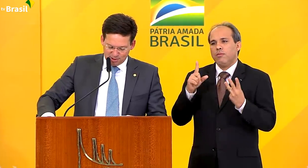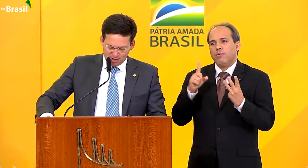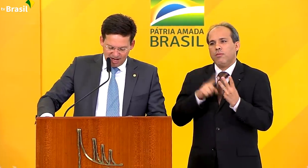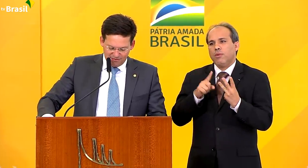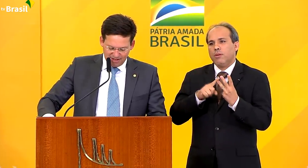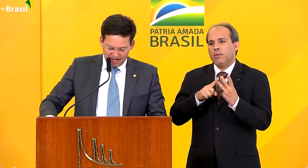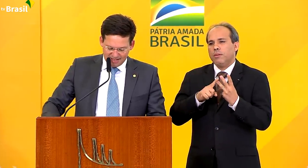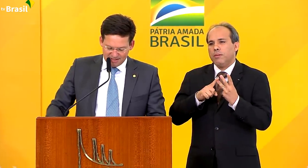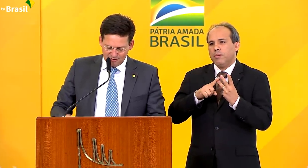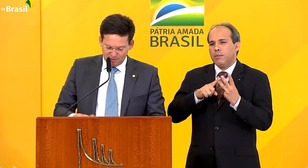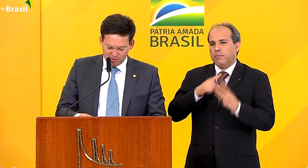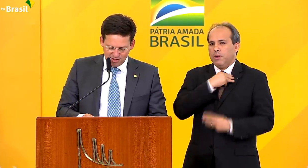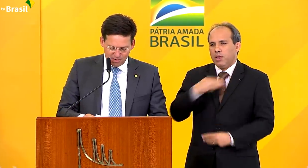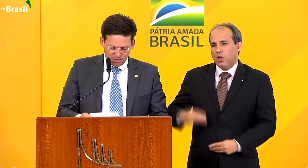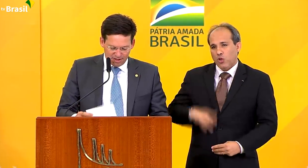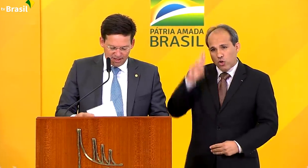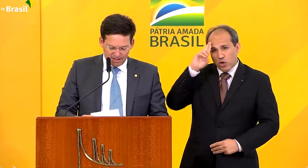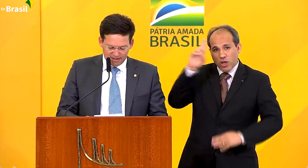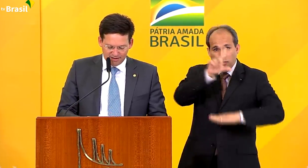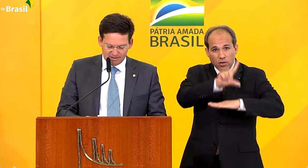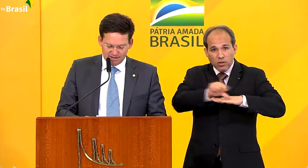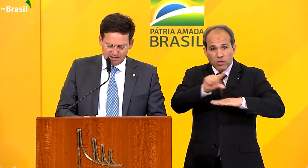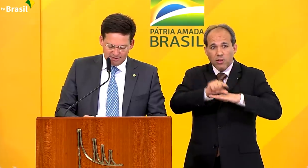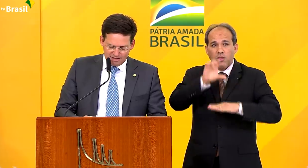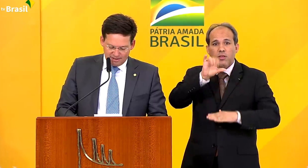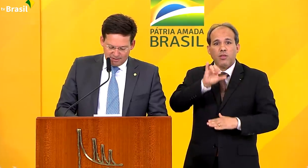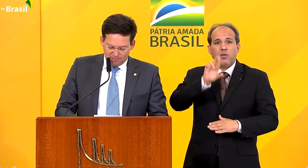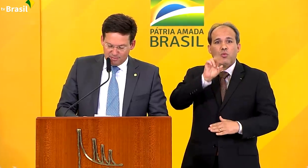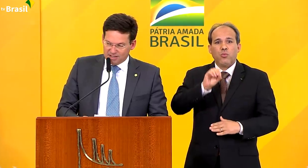senhor ministro-chefe da Casa Civil, Ciro Nogueira,